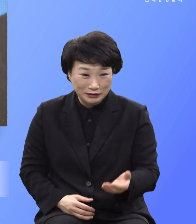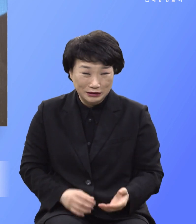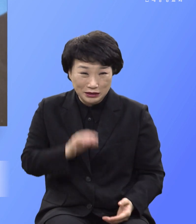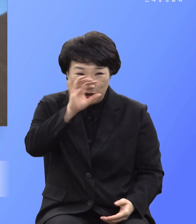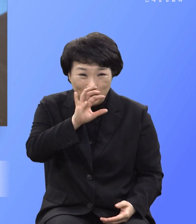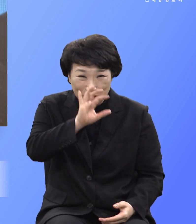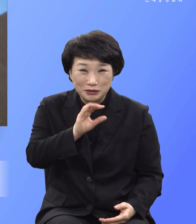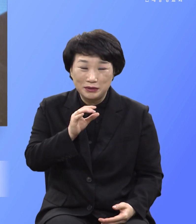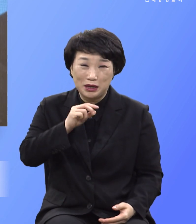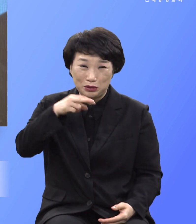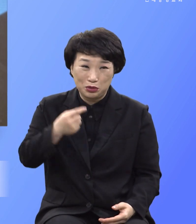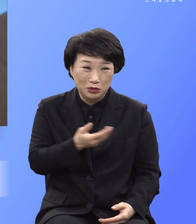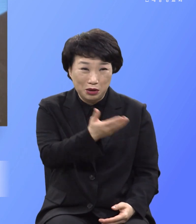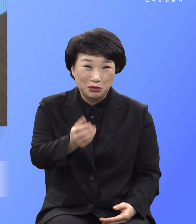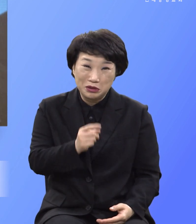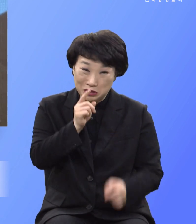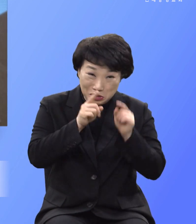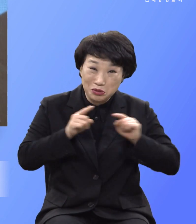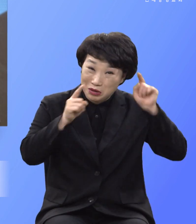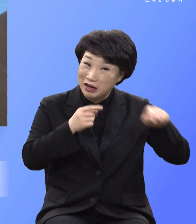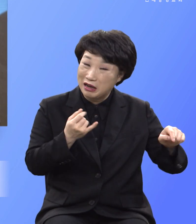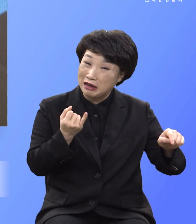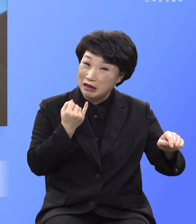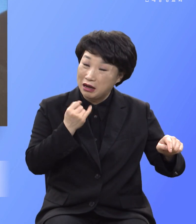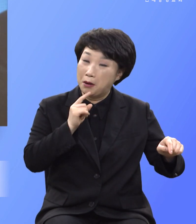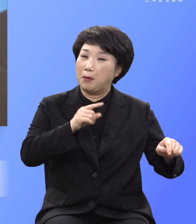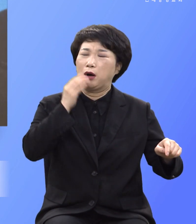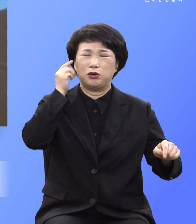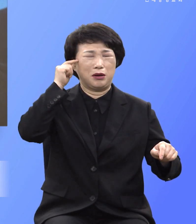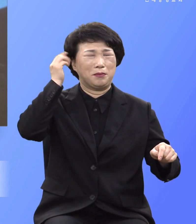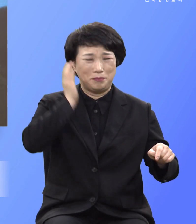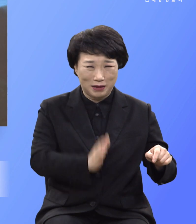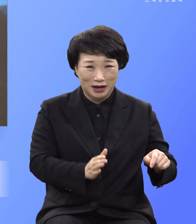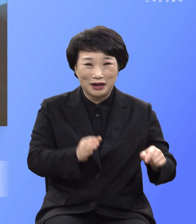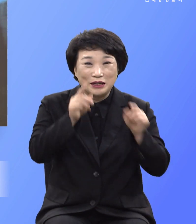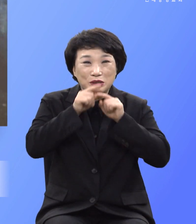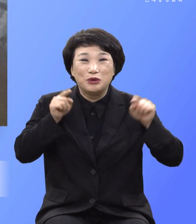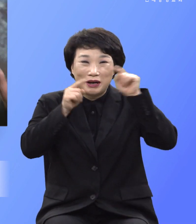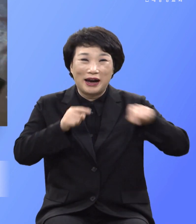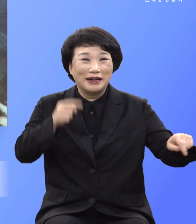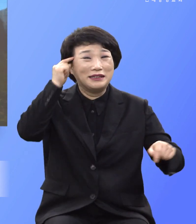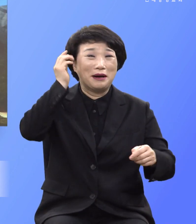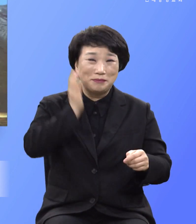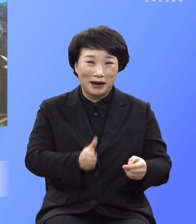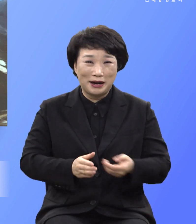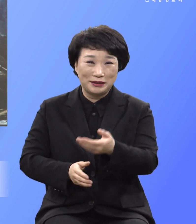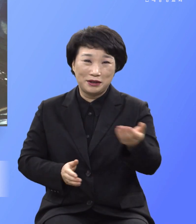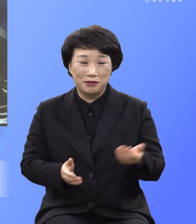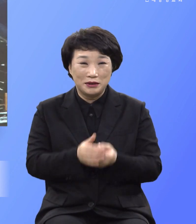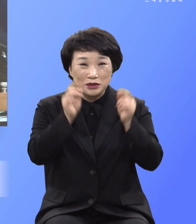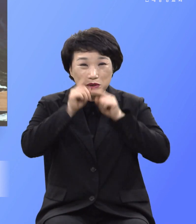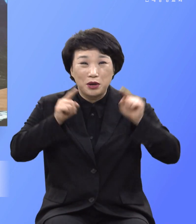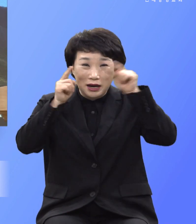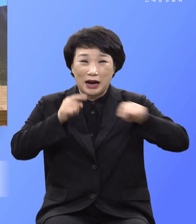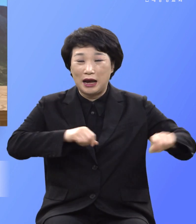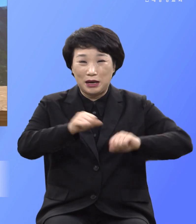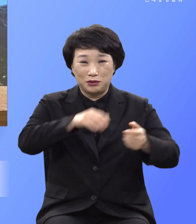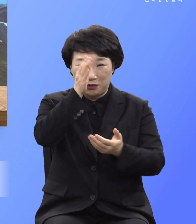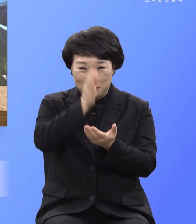말하지 말며 지옥갈 생각하지 말며 지옥갈 행동하지 않는 여러분 되기를